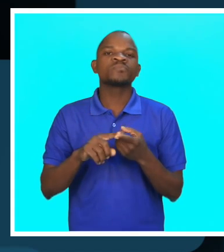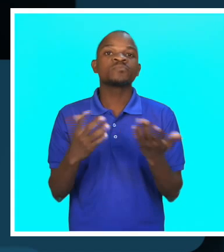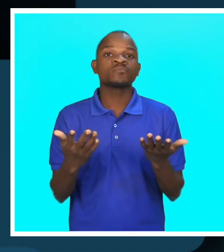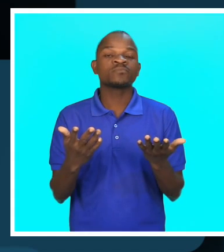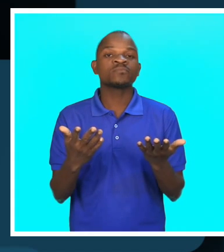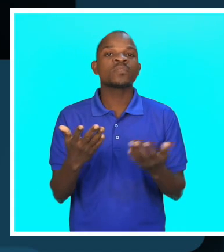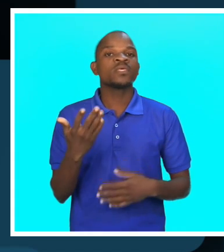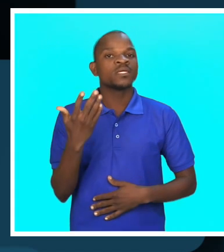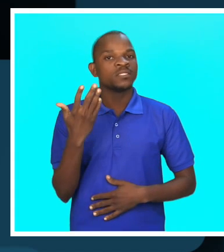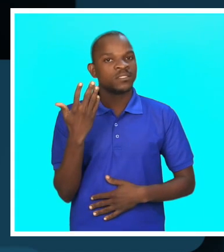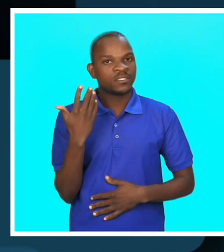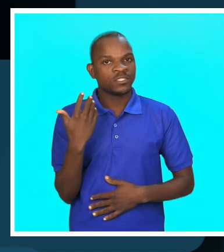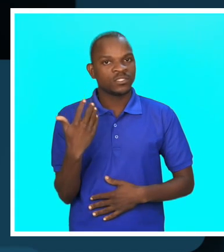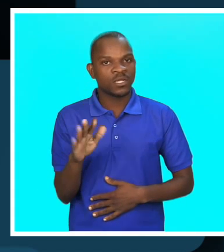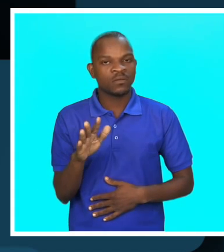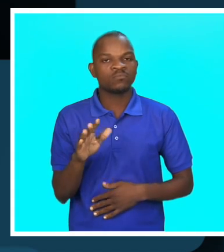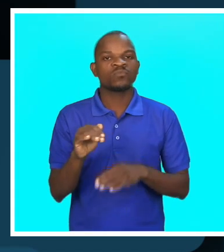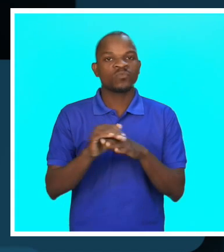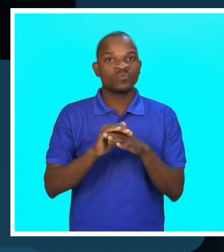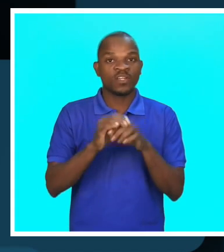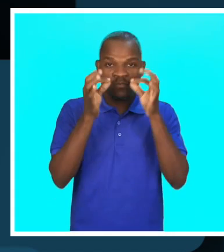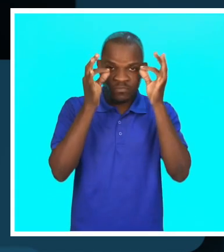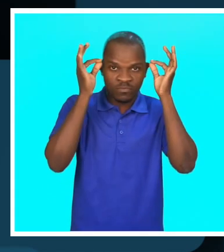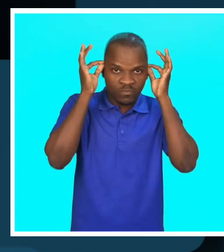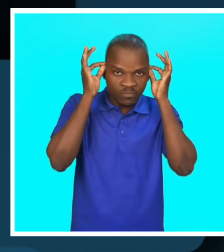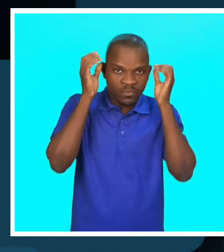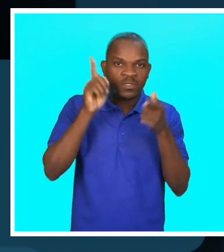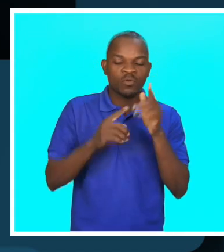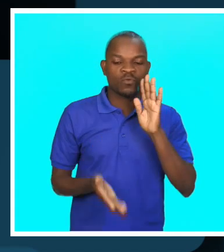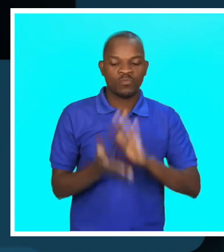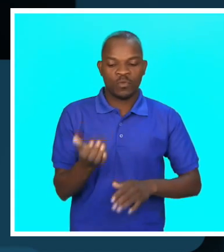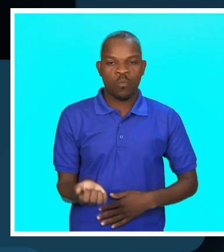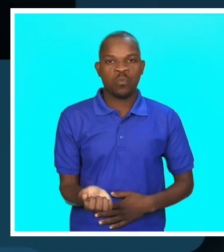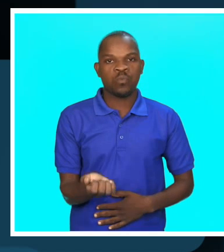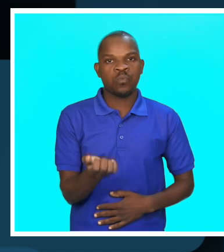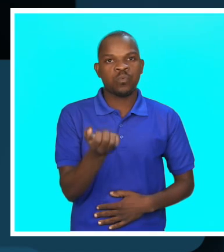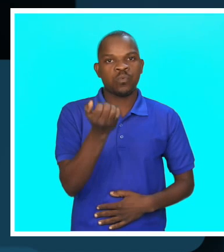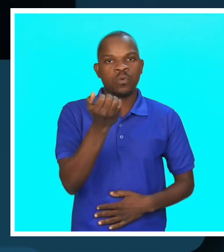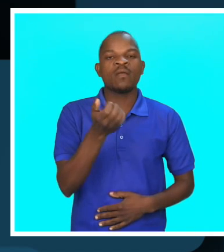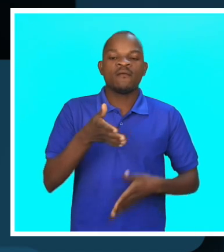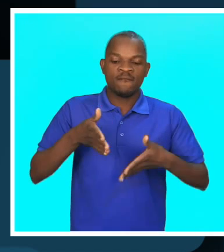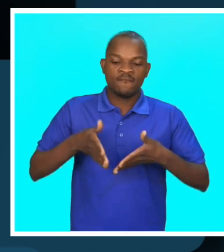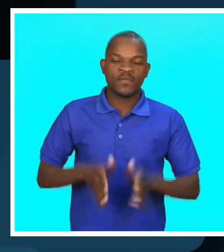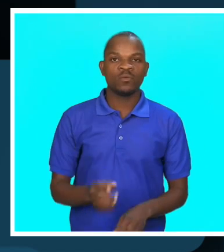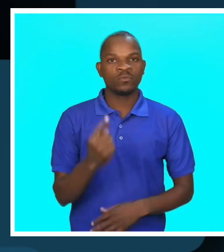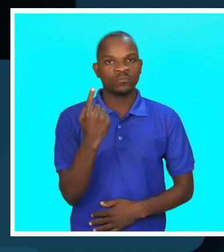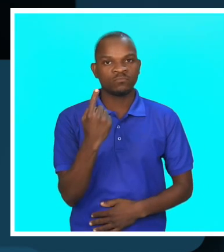já usava óculos. Depois cresci, quando tinha uma